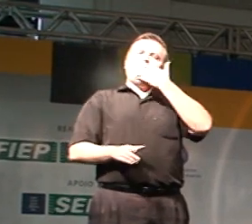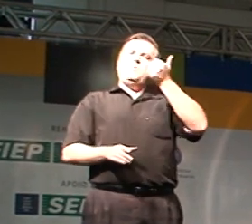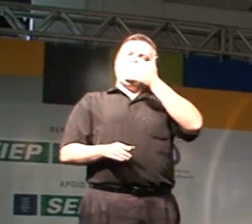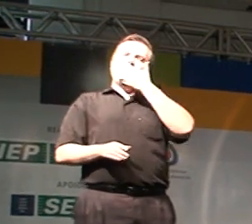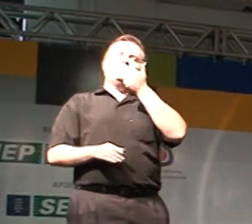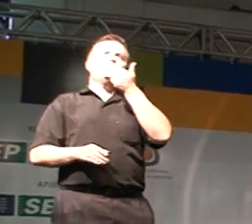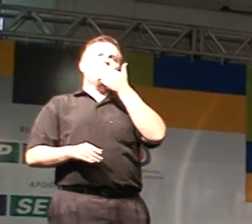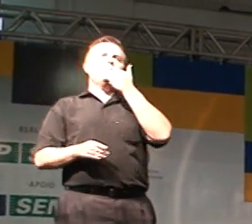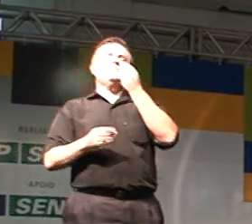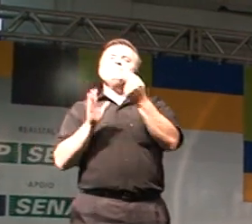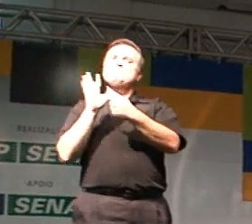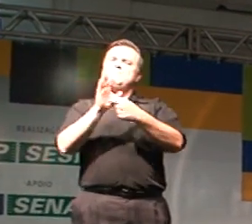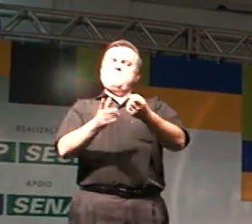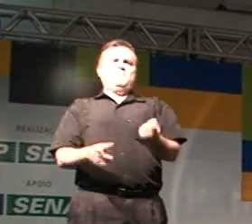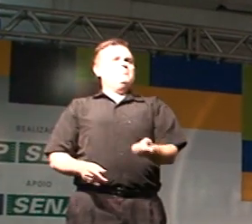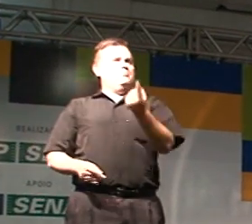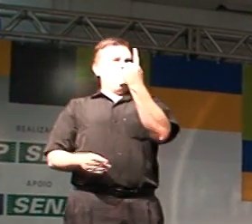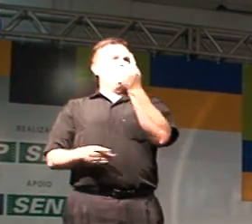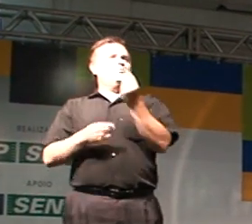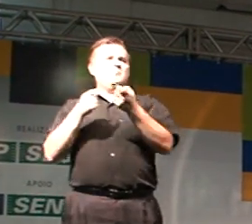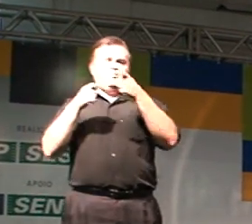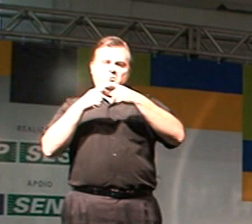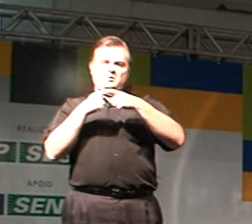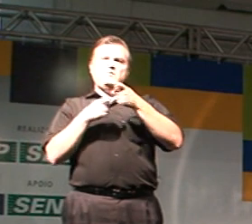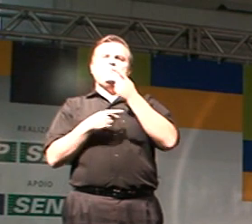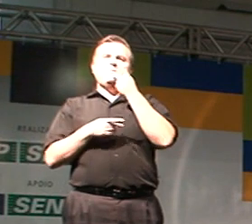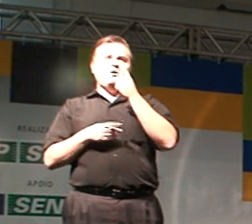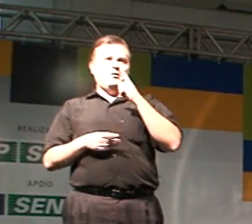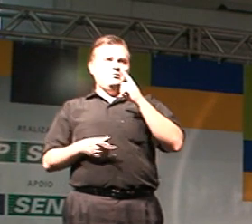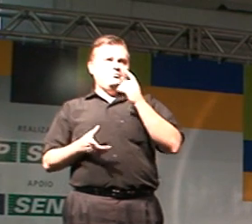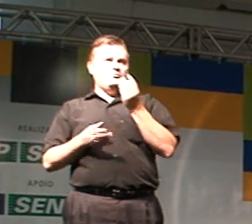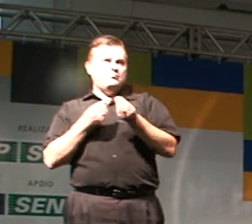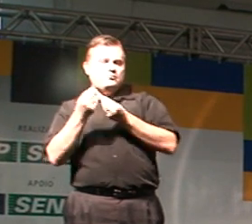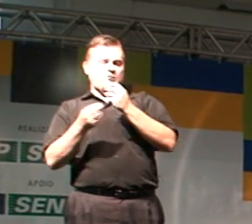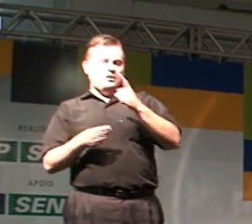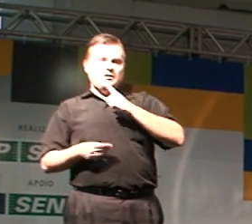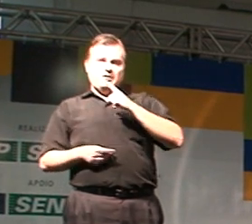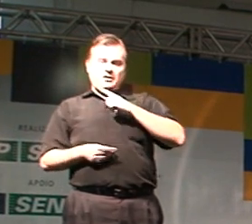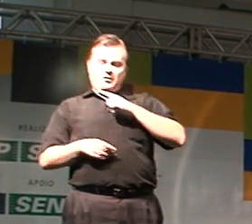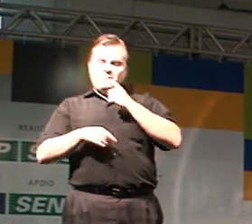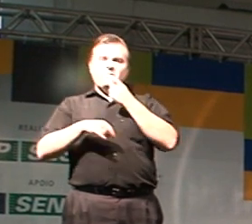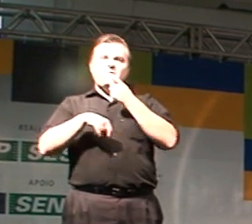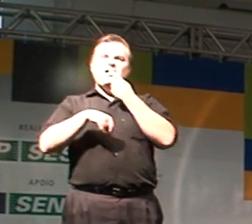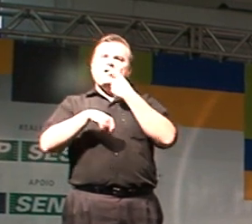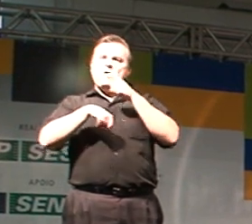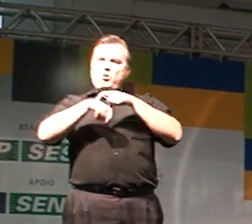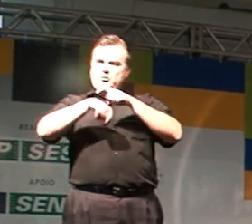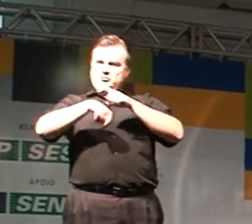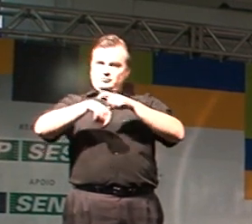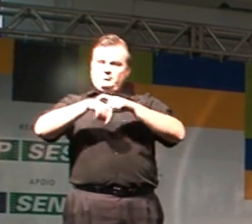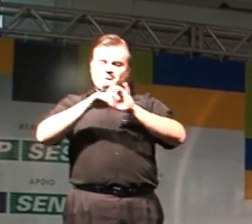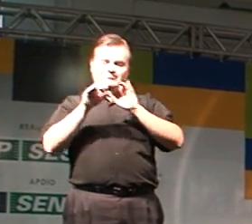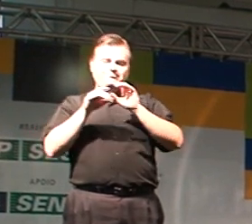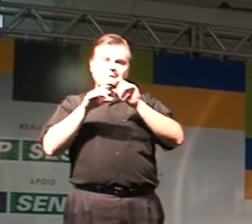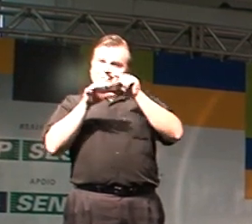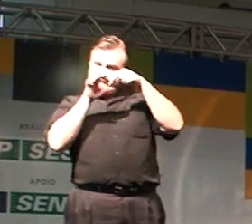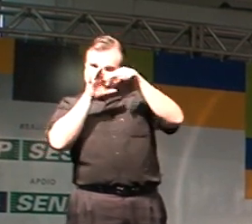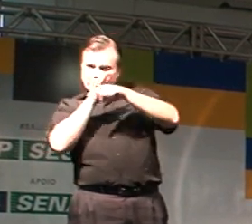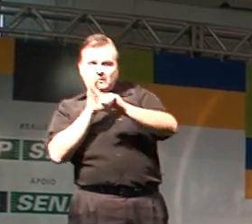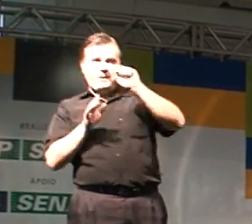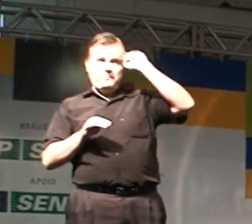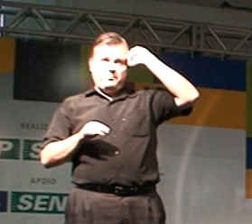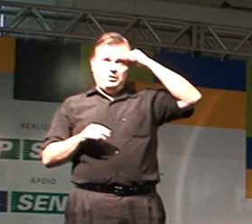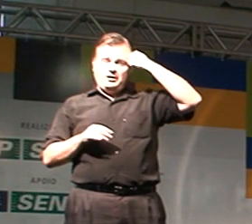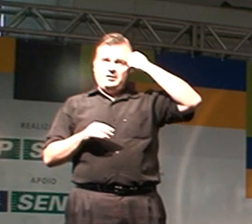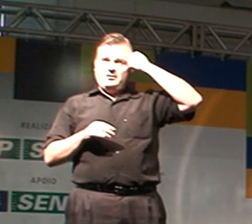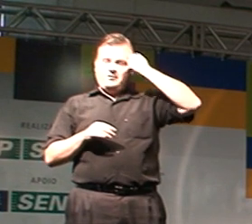espantosas. A médica voltou no dia seguinte em uma radiografia, ele estava com um buraco no osso, um saco de guia, e esse buraco que era preto